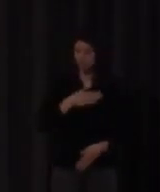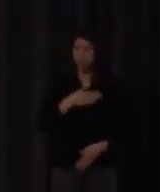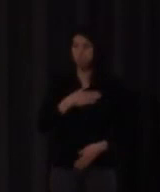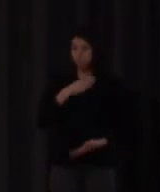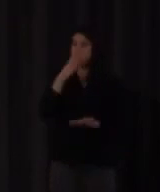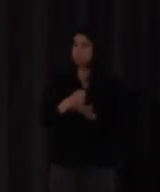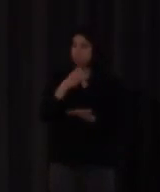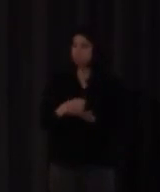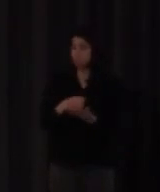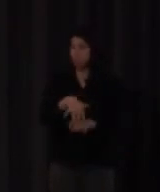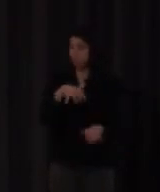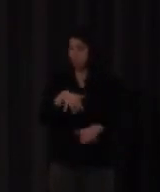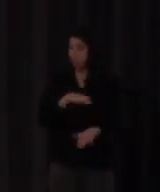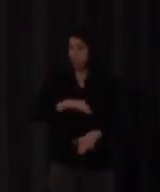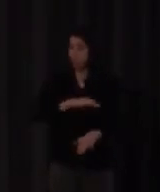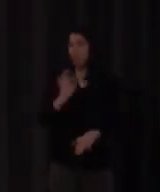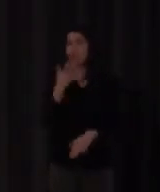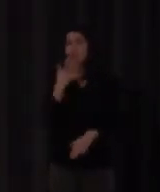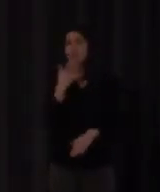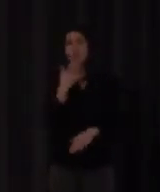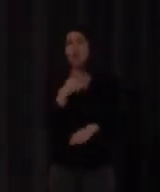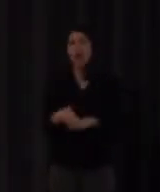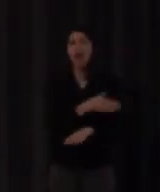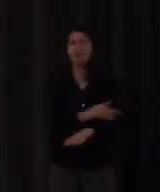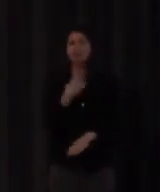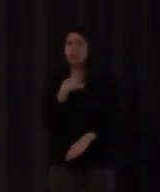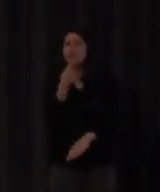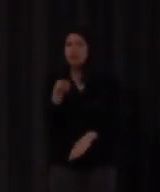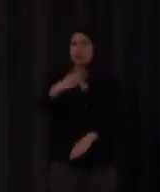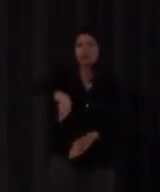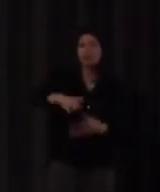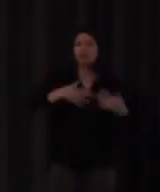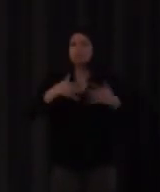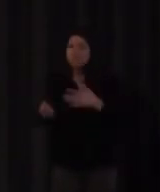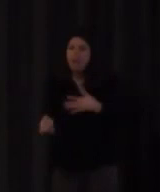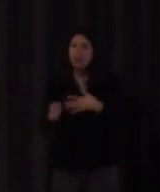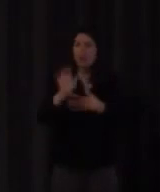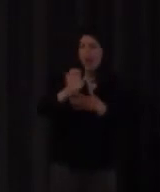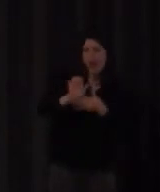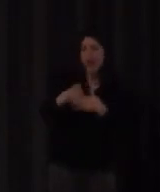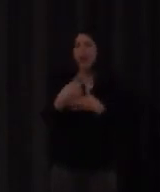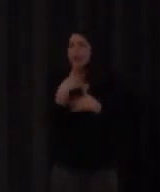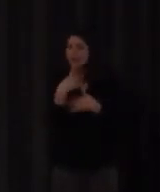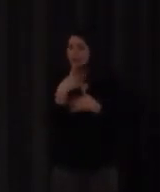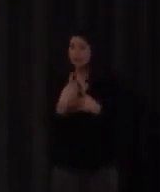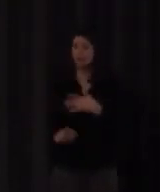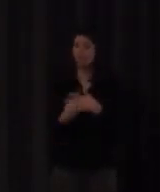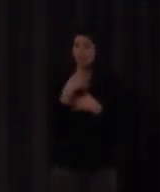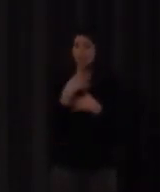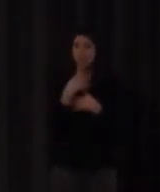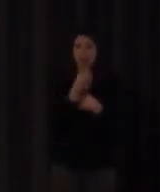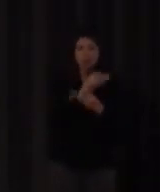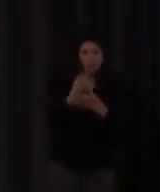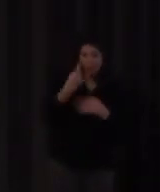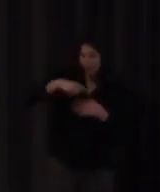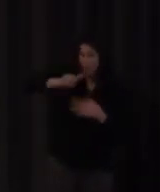naturales o como han hecho ustedes antes por ejemplo cuando yo les he dicho llévense la mano con la configuración E a la barbilla nadie ha